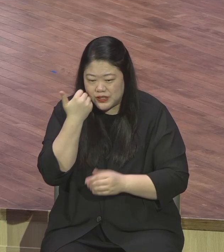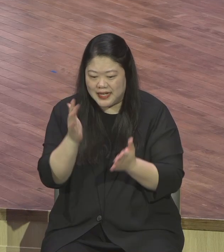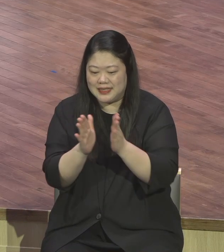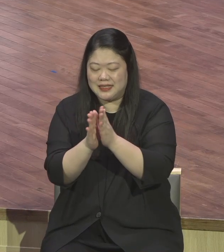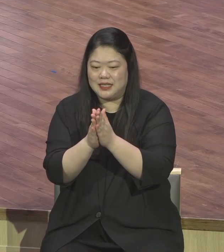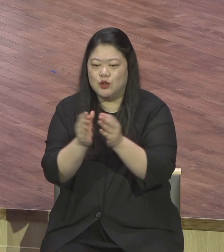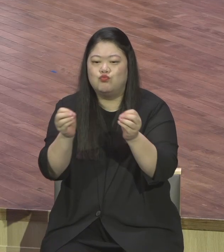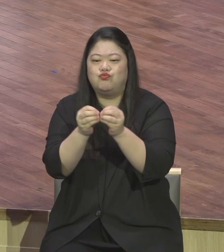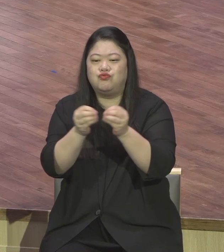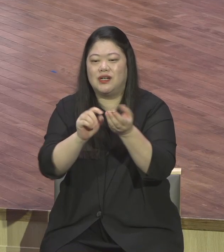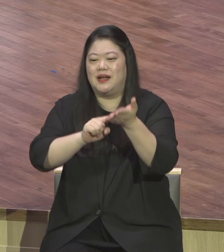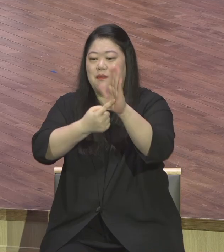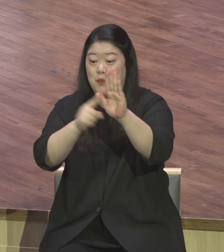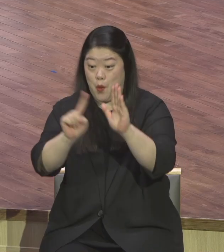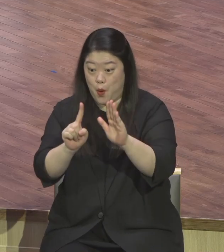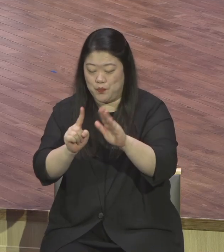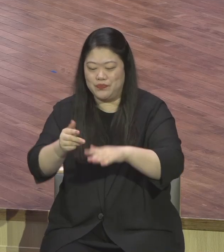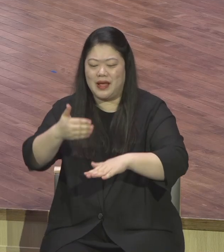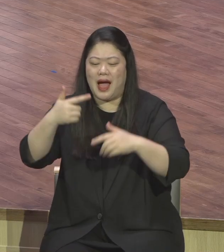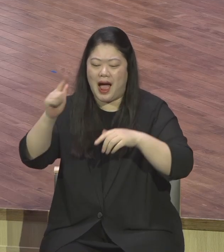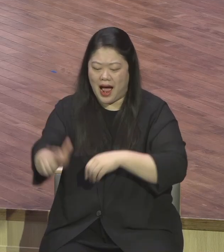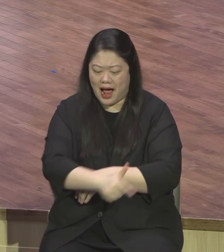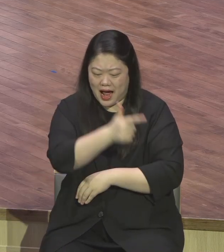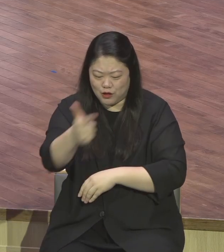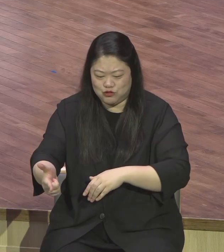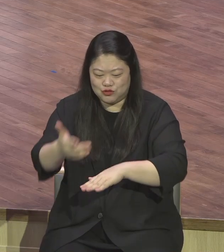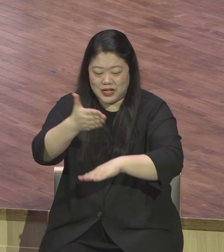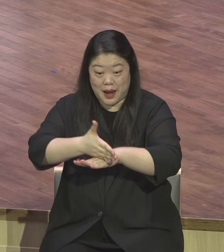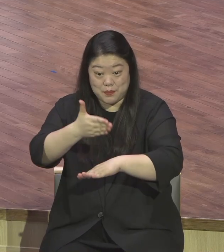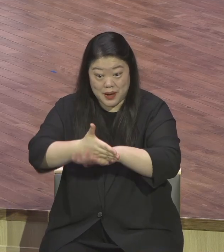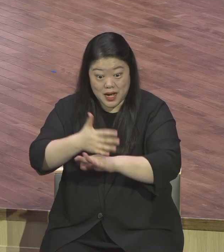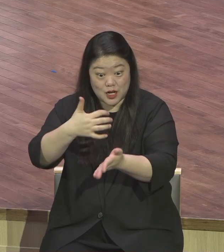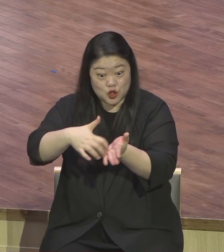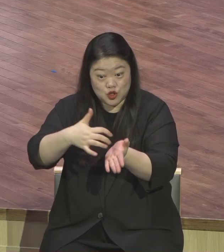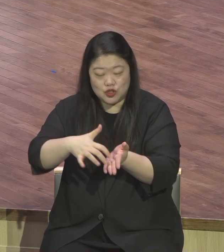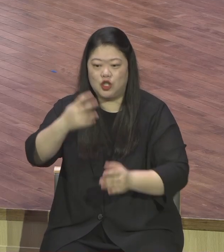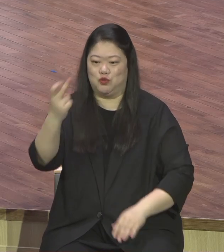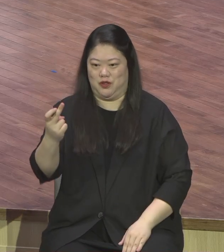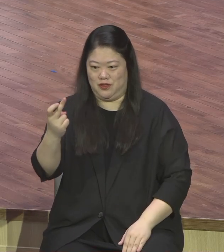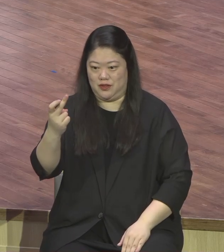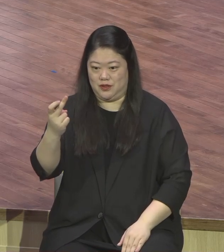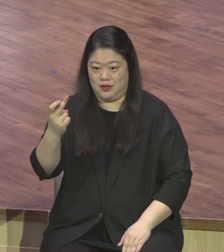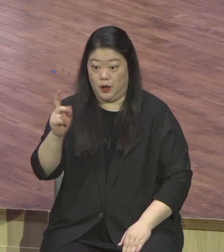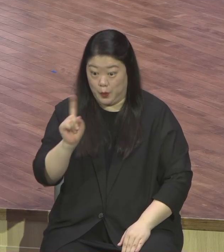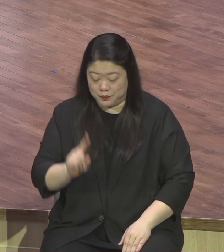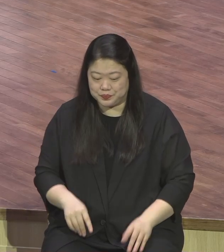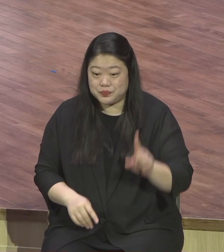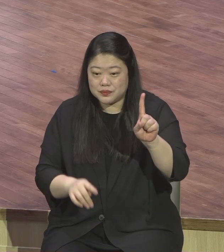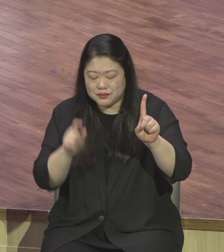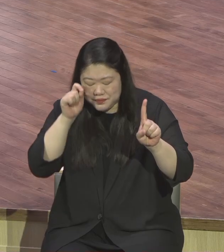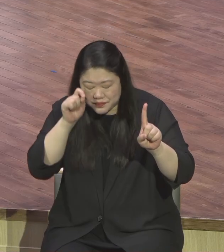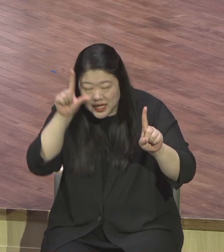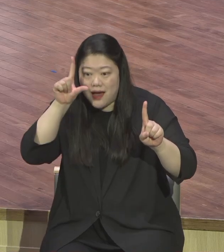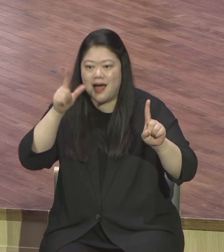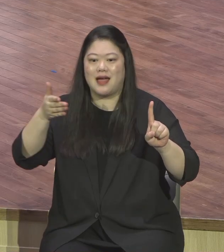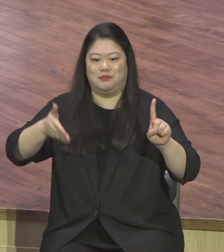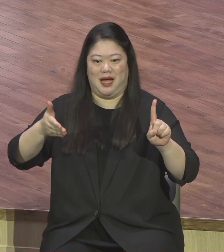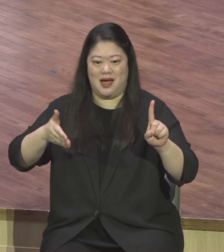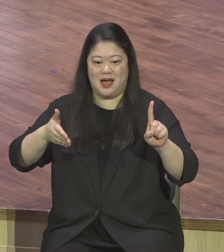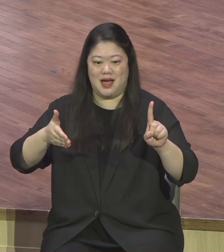권장하고 있다고 합니다 열두 번 하루에 열두 번 일어나서 새날 주심을 감사하고 아침 식사시간에